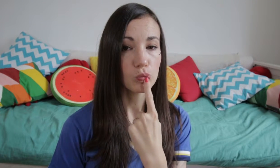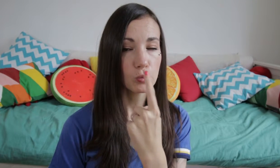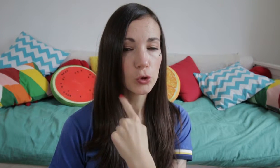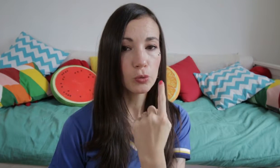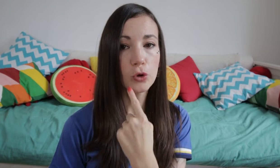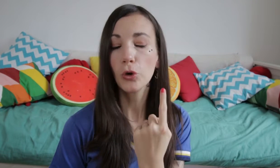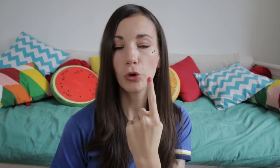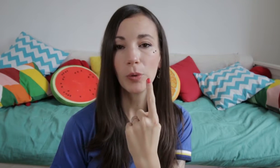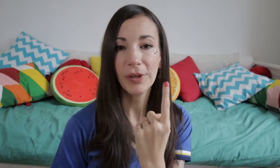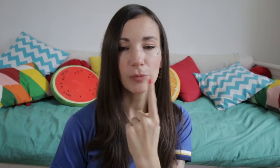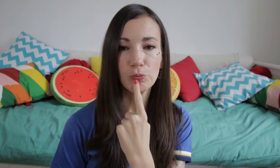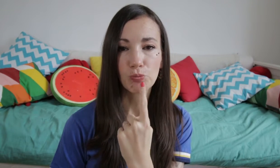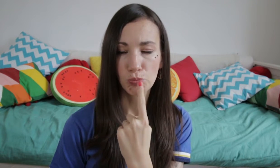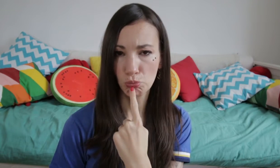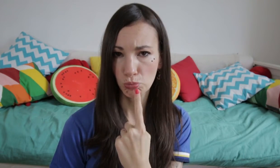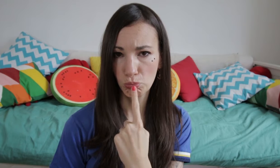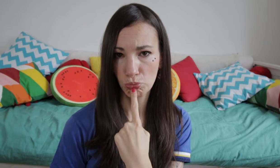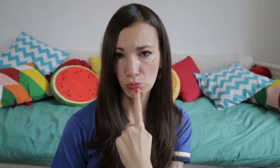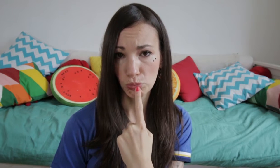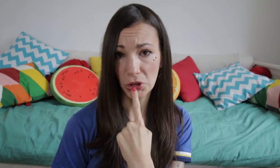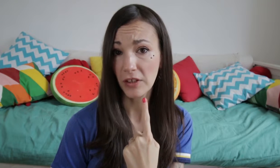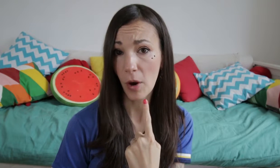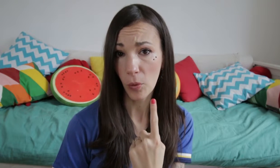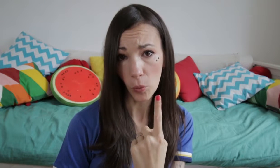de mou de bébé qui veut un bonbon.